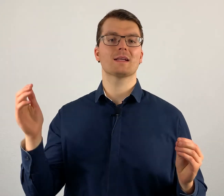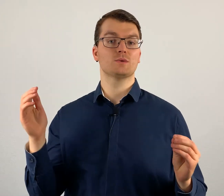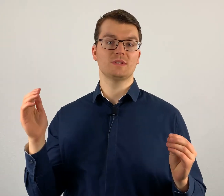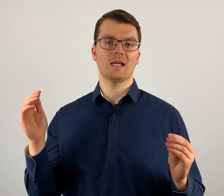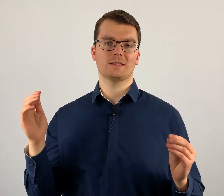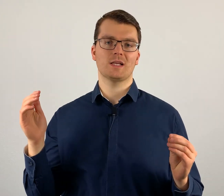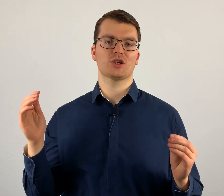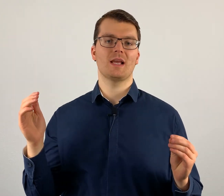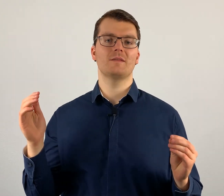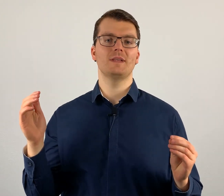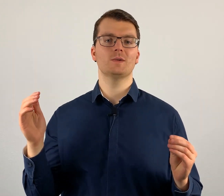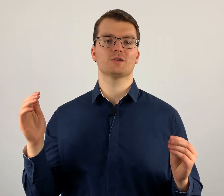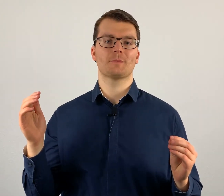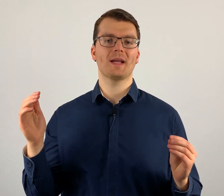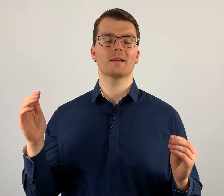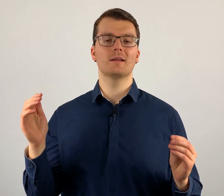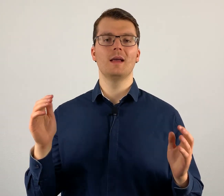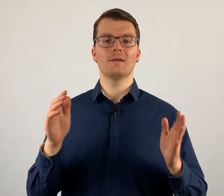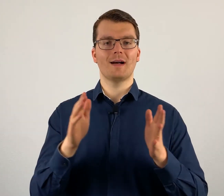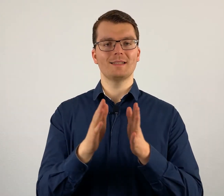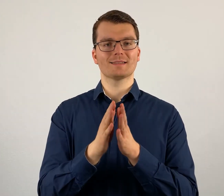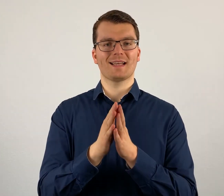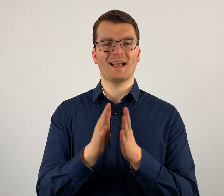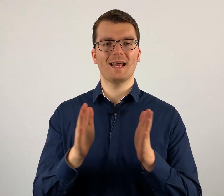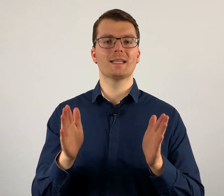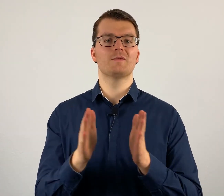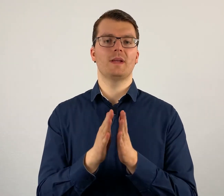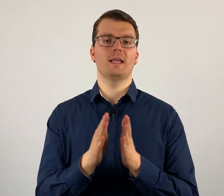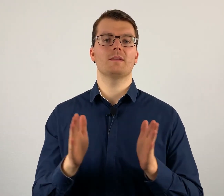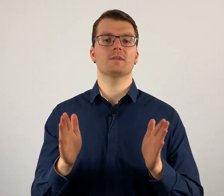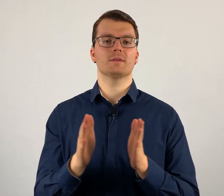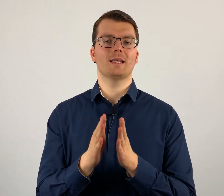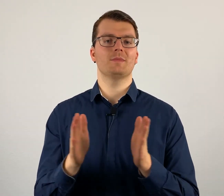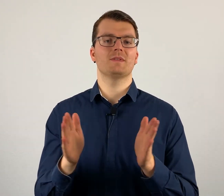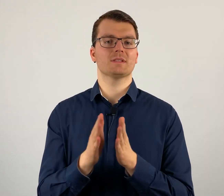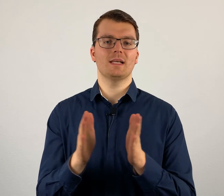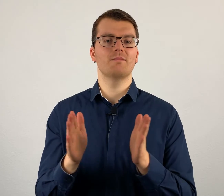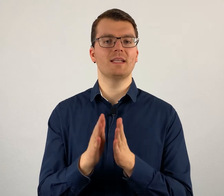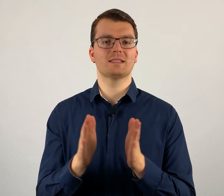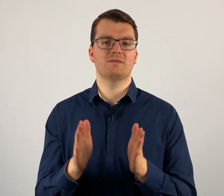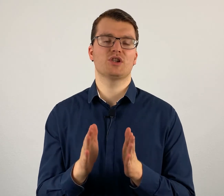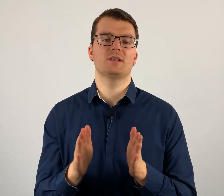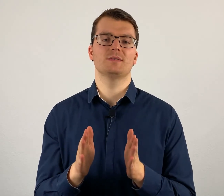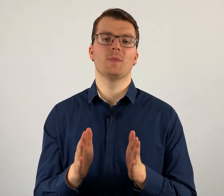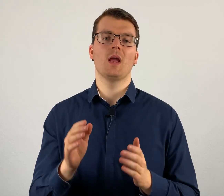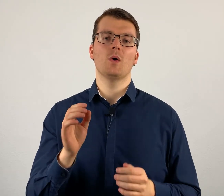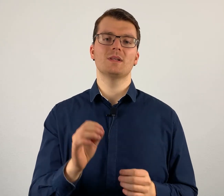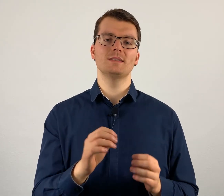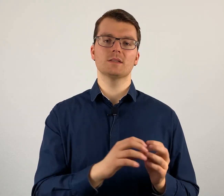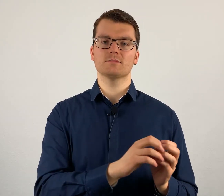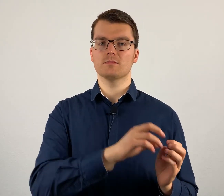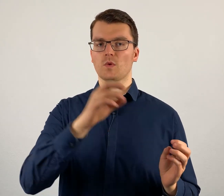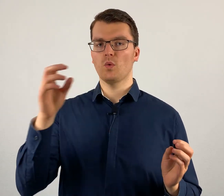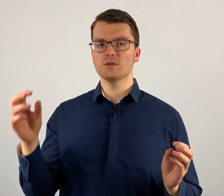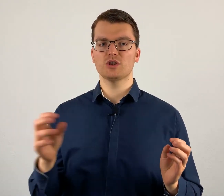zu sehr, sehr schnellen Videos springen, weil es relativ wenig gibt, was irgendwie dazwischen ist. Und diese große